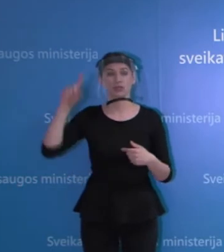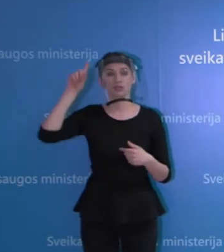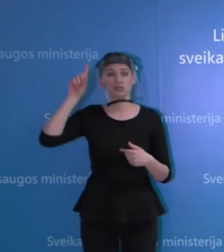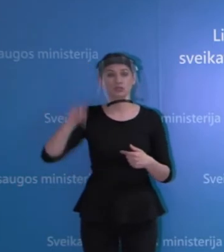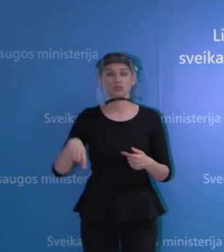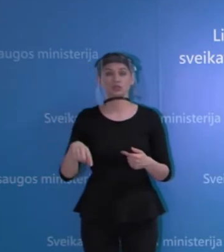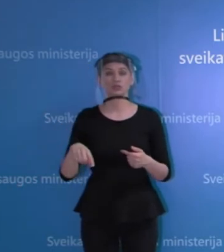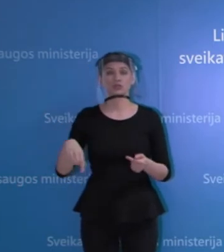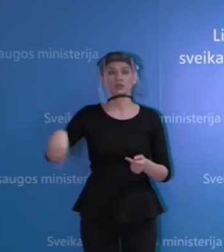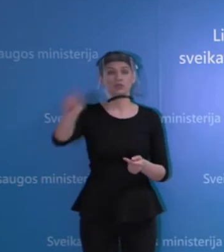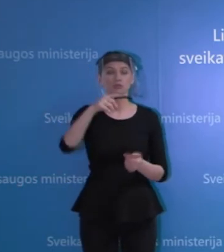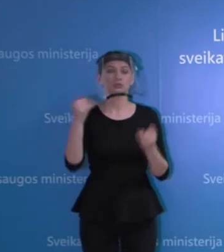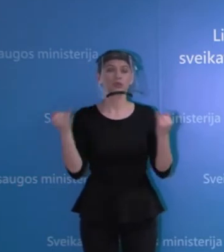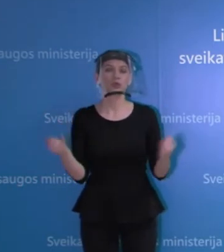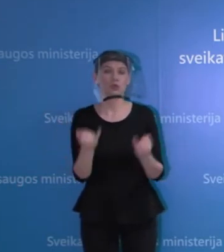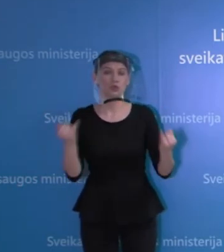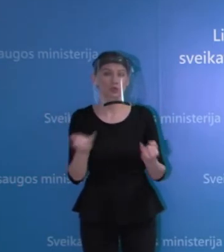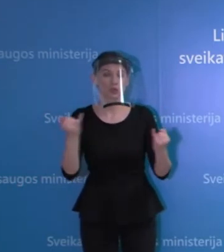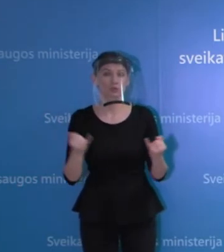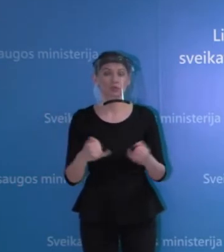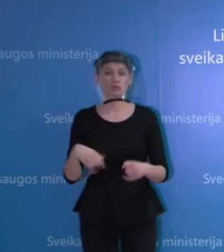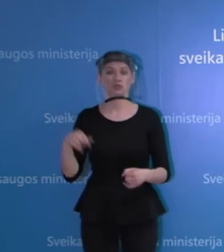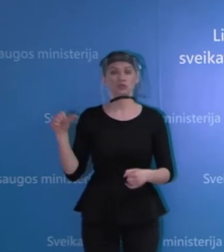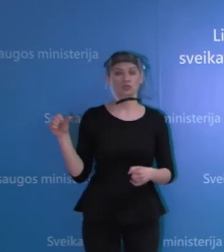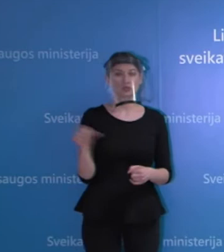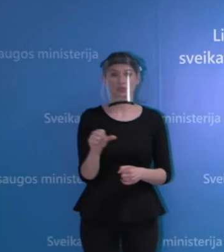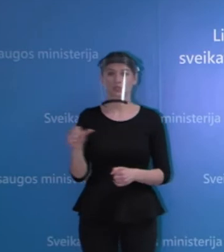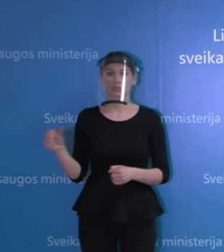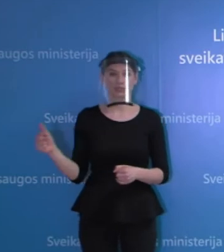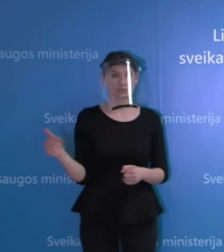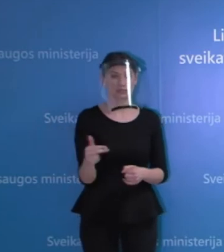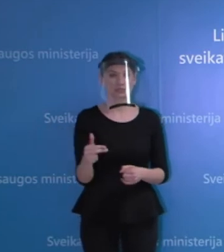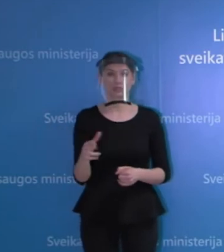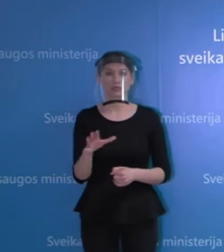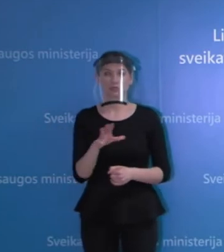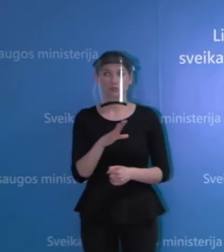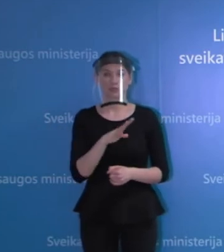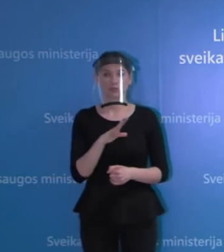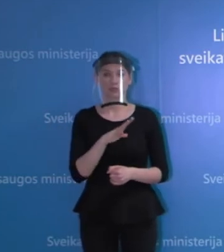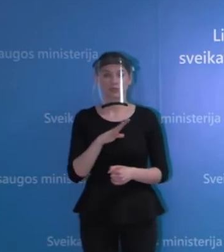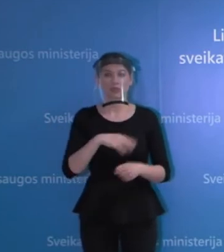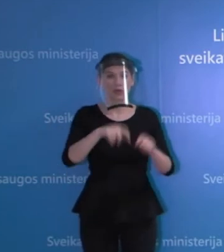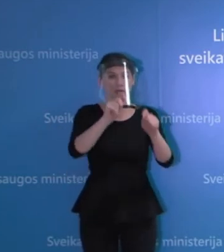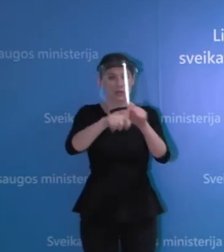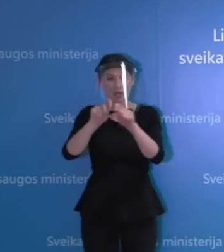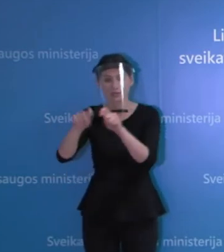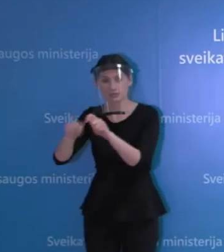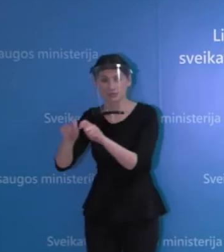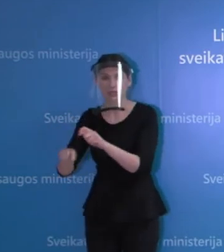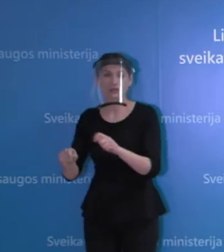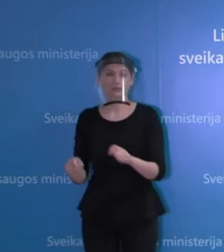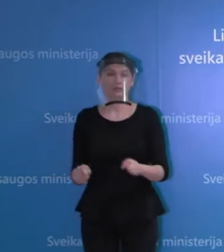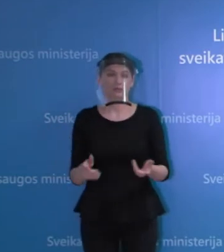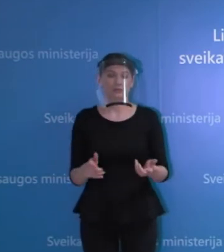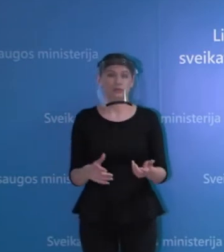domitės jais, tai visą savaitgali vyko intensyvus testavimas, tiek